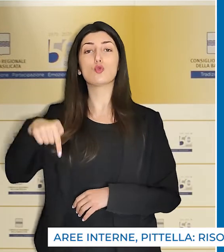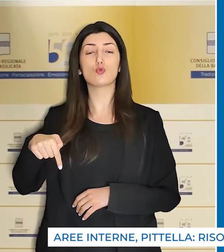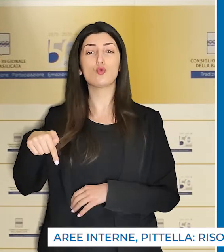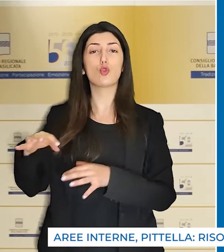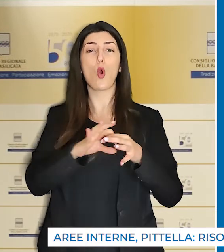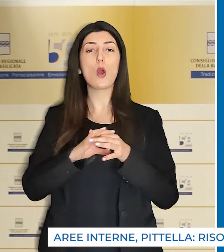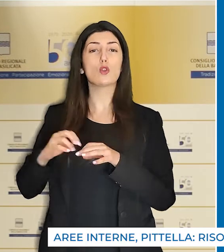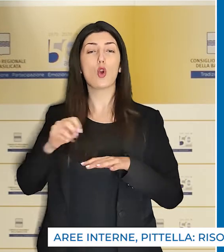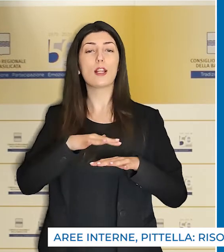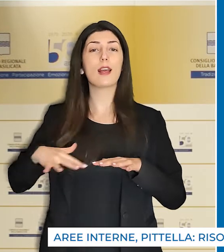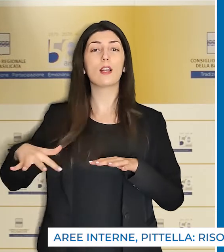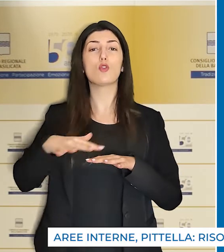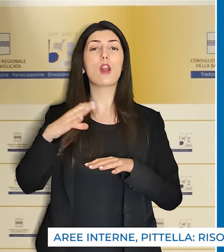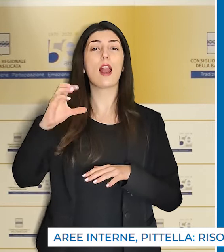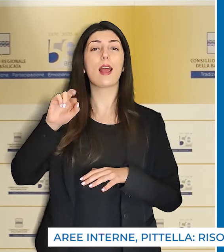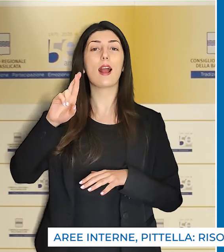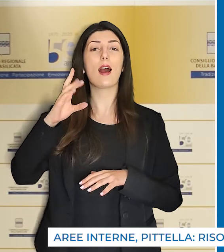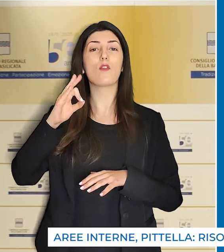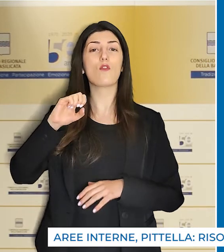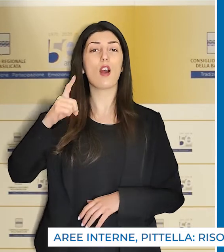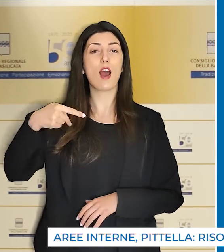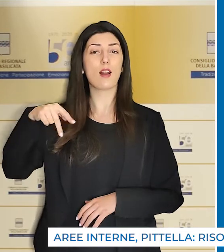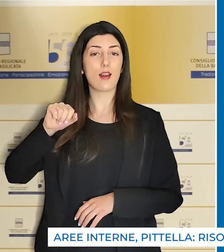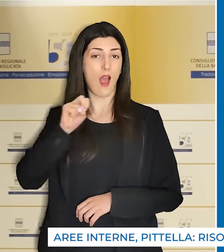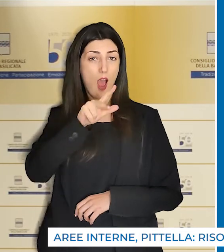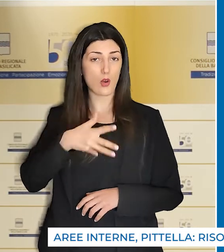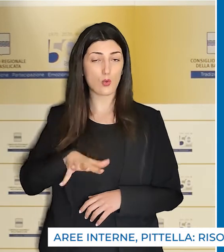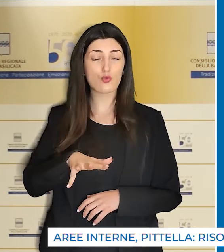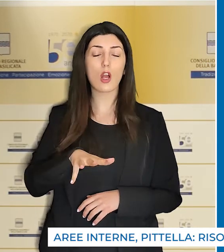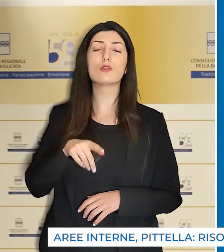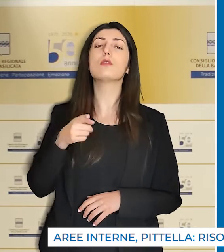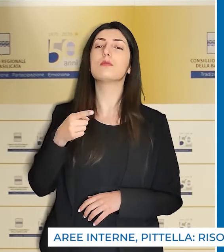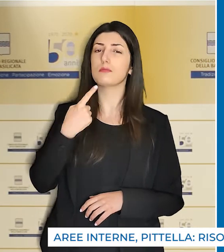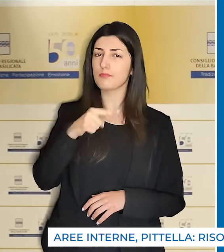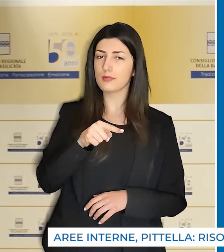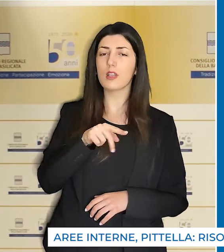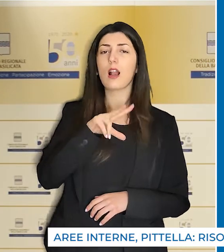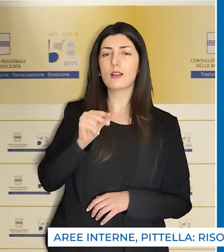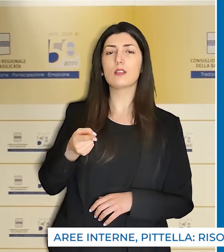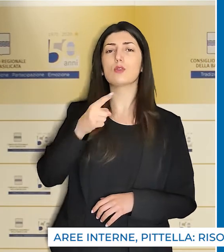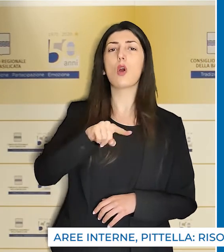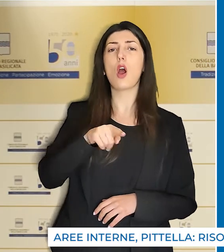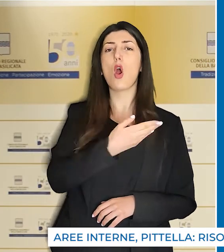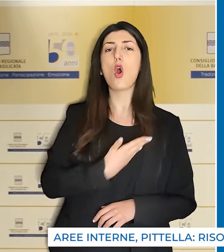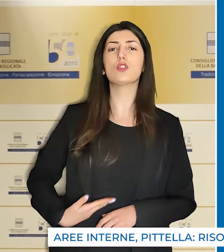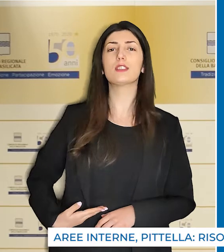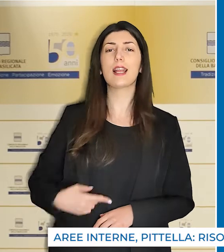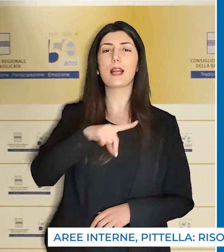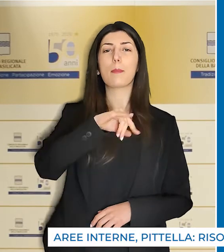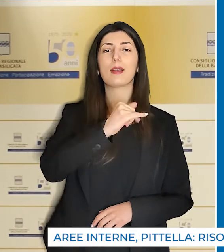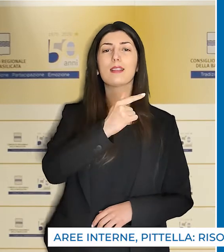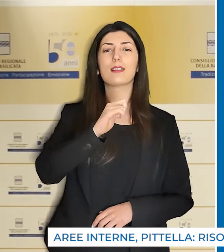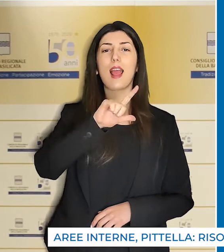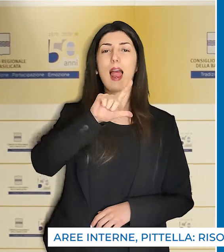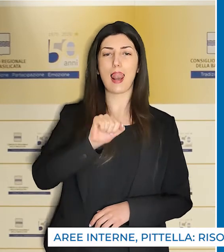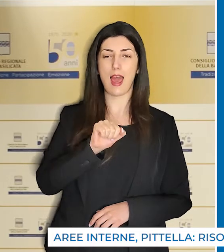coesione territoriale Carfagna. Lo dichiara il consigliere del Partito Democratico Pittella, per